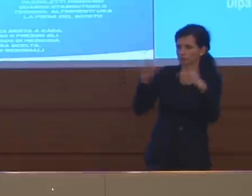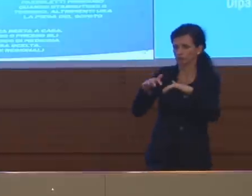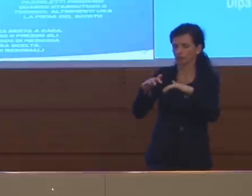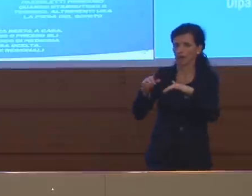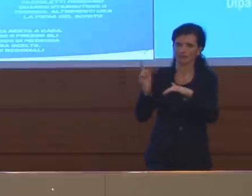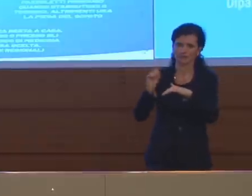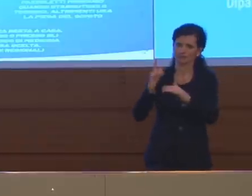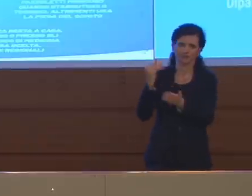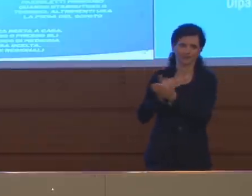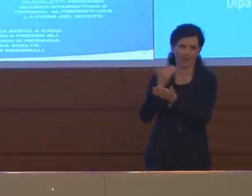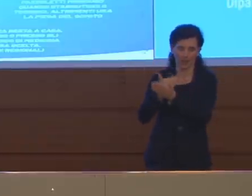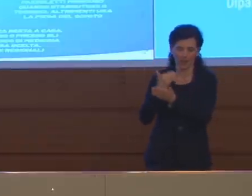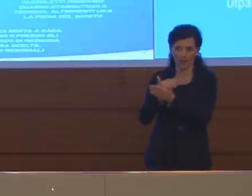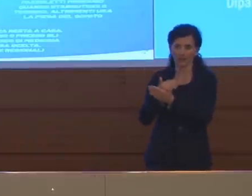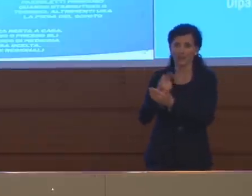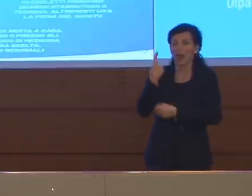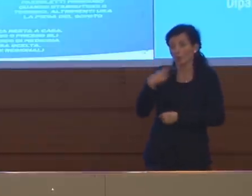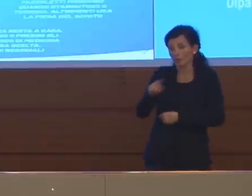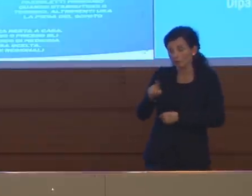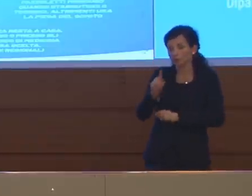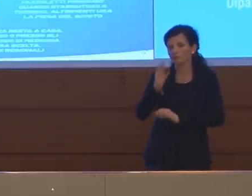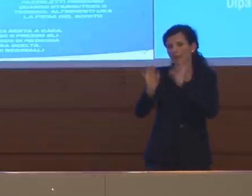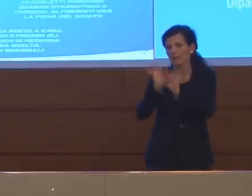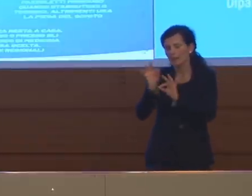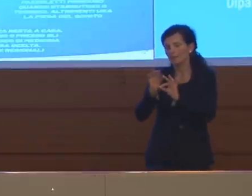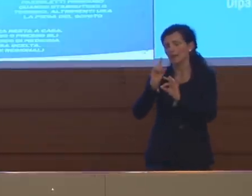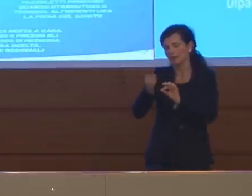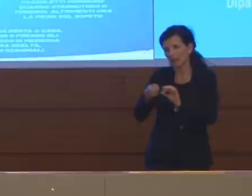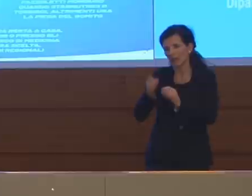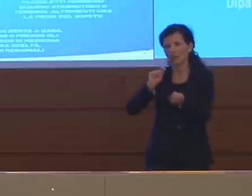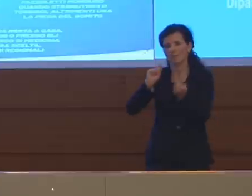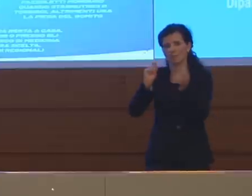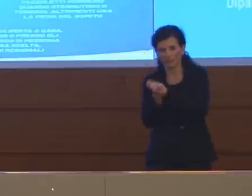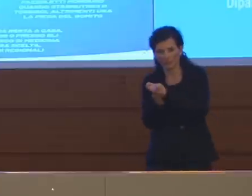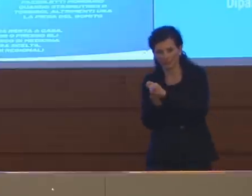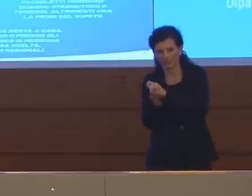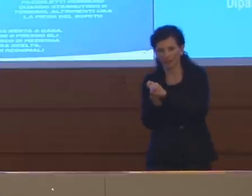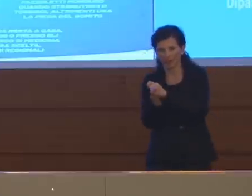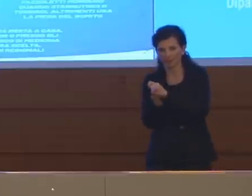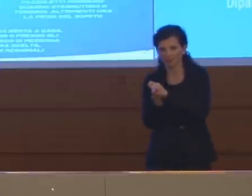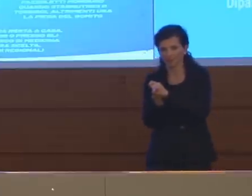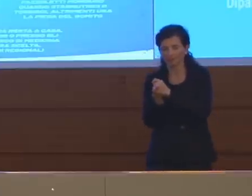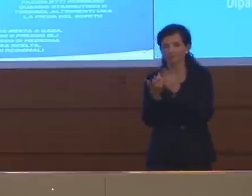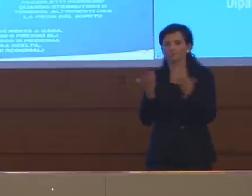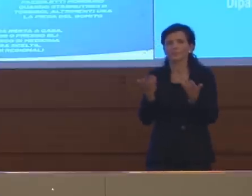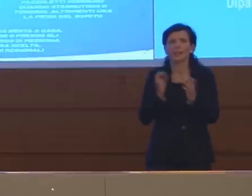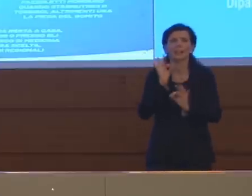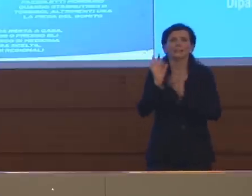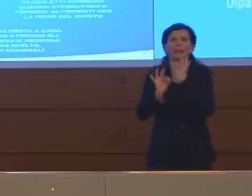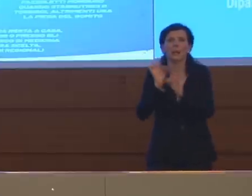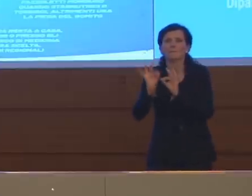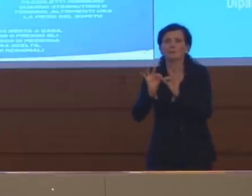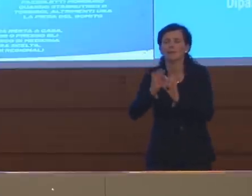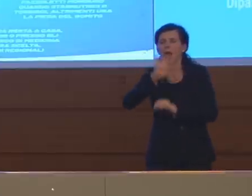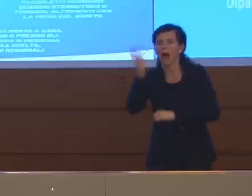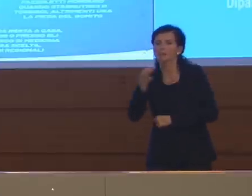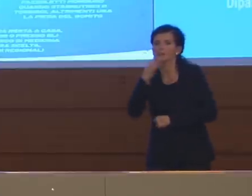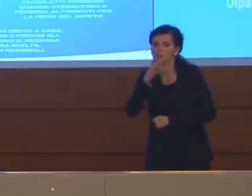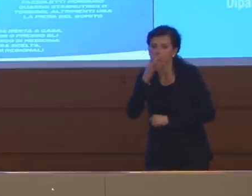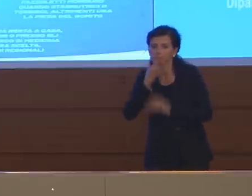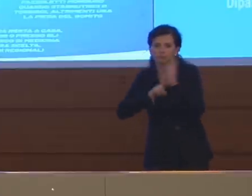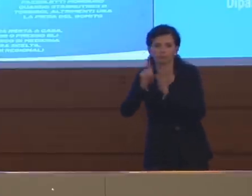terapie che dovranno essere modificate. Poi probabilmente non sappiamo se ci saranno terapie altrettanto efficaci, però